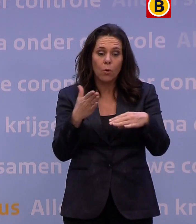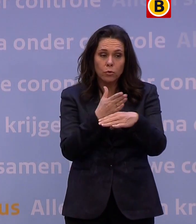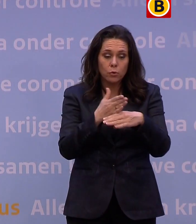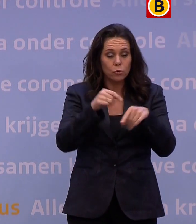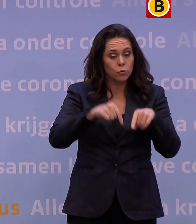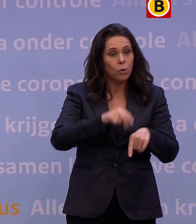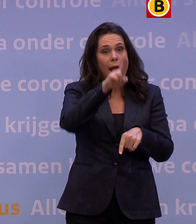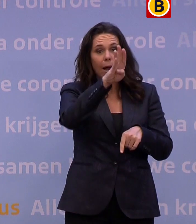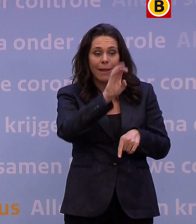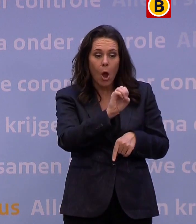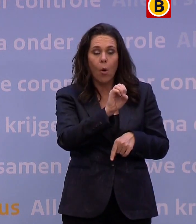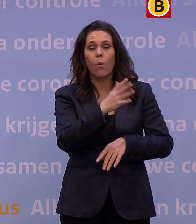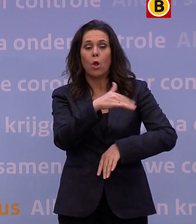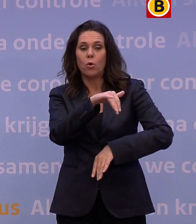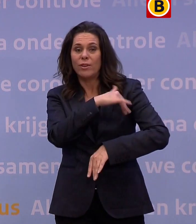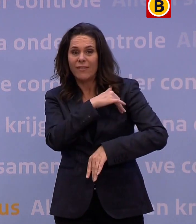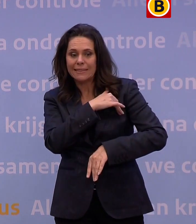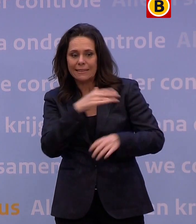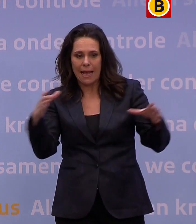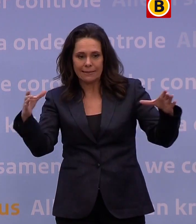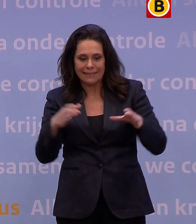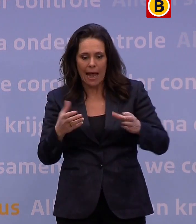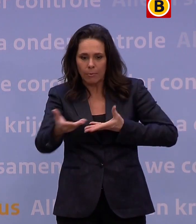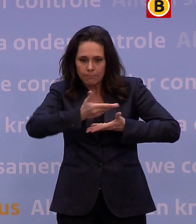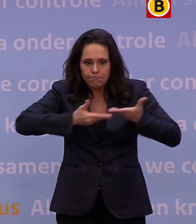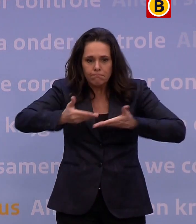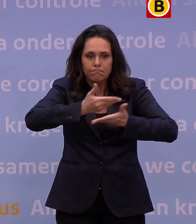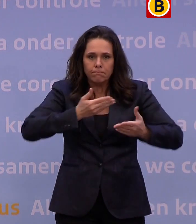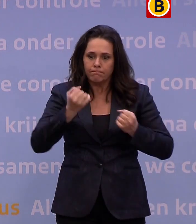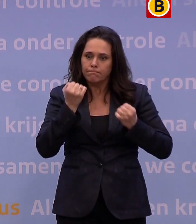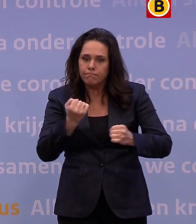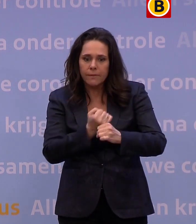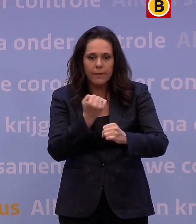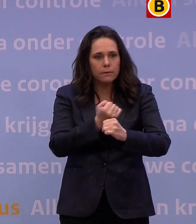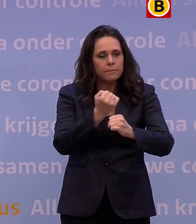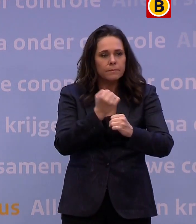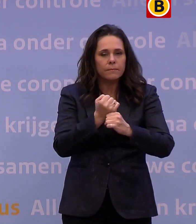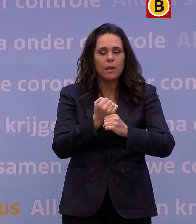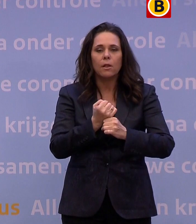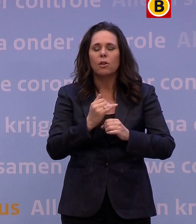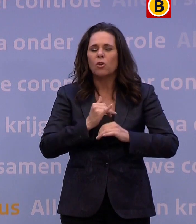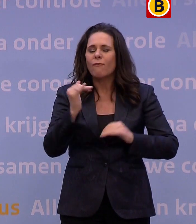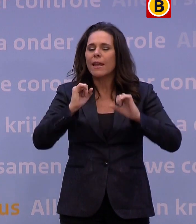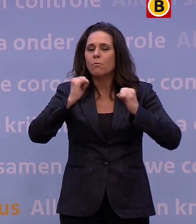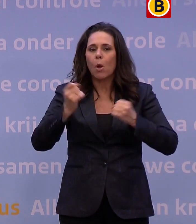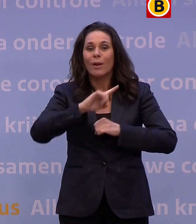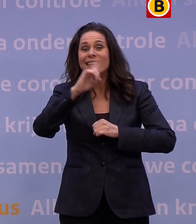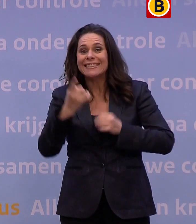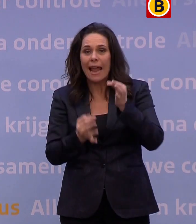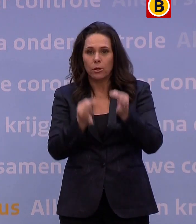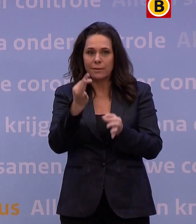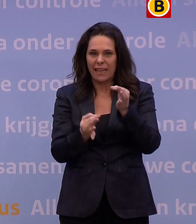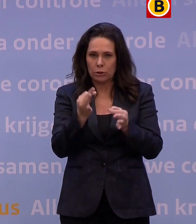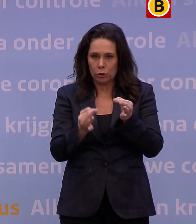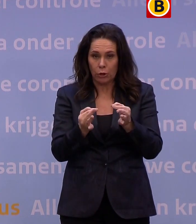hbo's en universiteiten met man en macht gewerkt om zoveel mogelijk sneltesten in te regelen